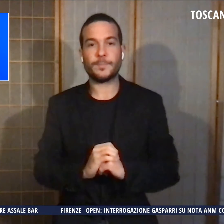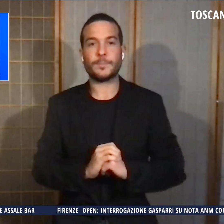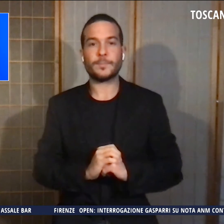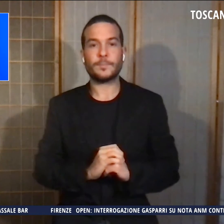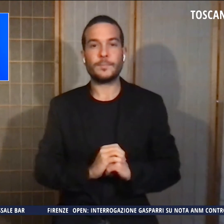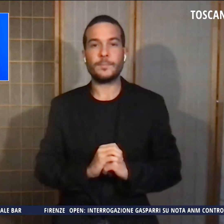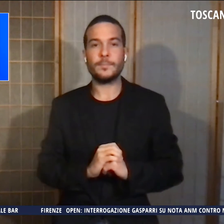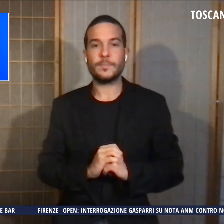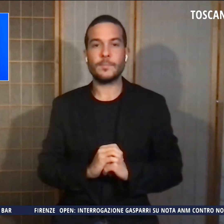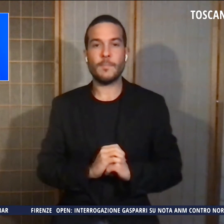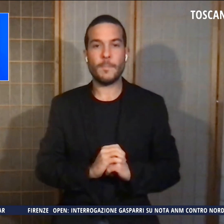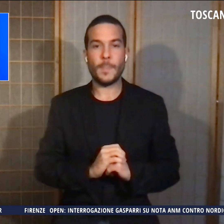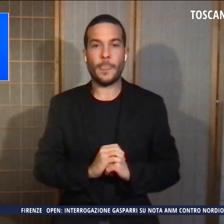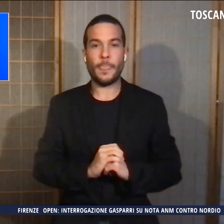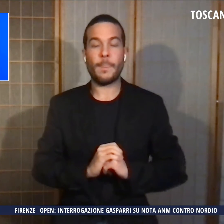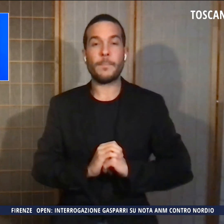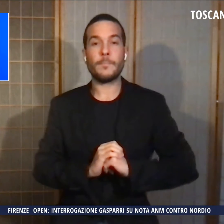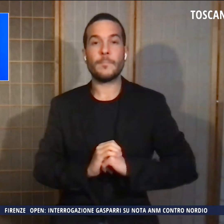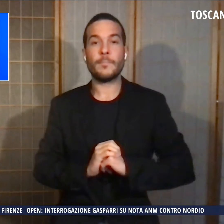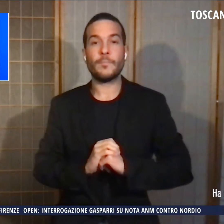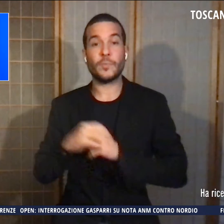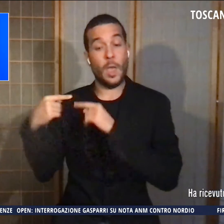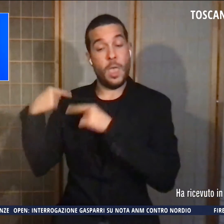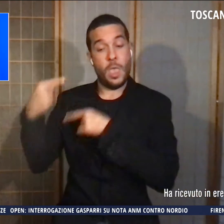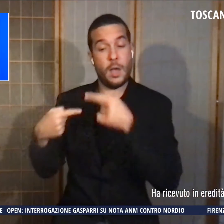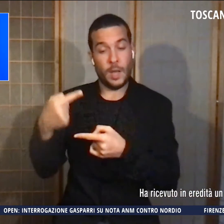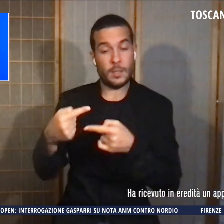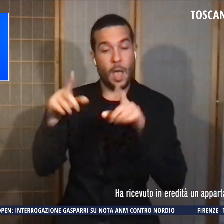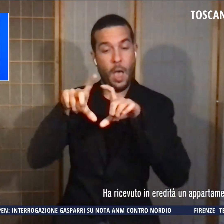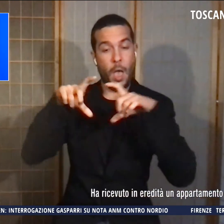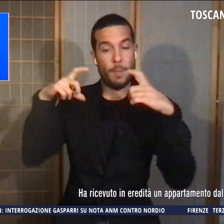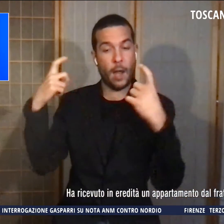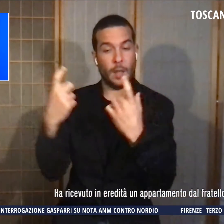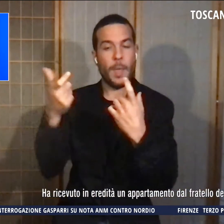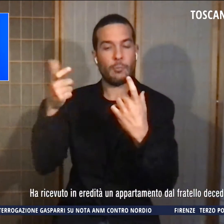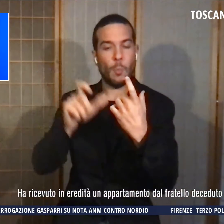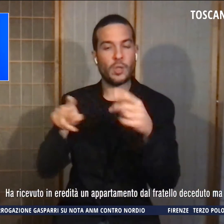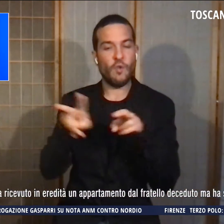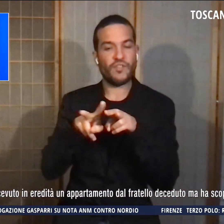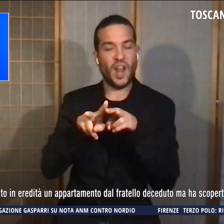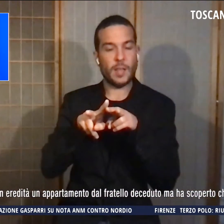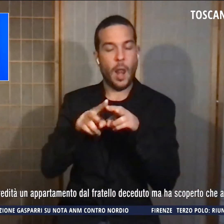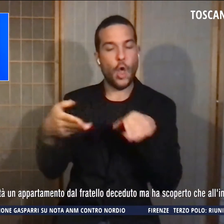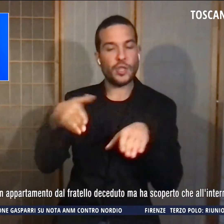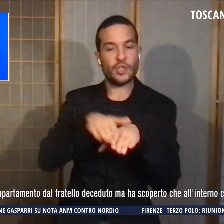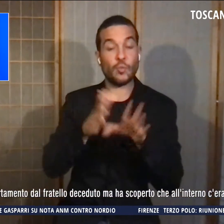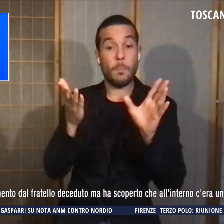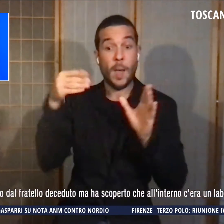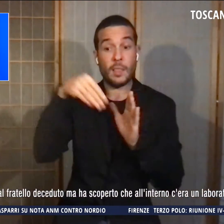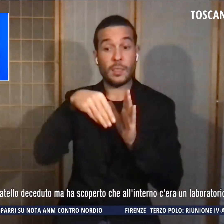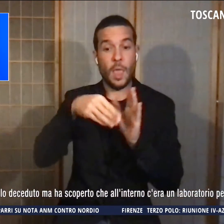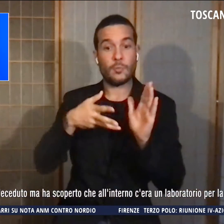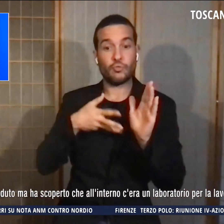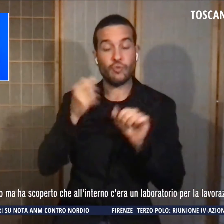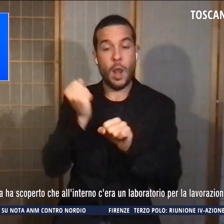Ha ricevuto in eredità un appartamento dal fratello deceduto, ma ha scoperto che all'interno c'era un laboratorio